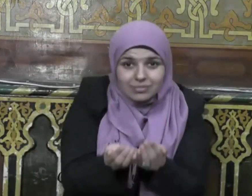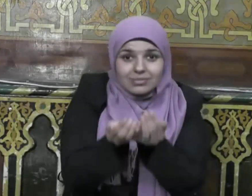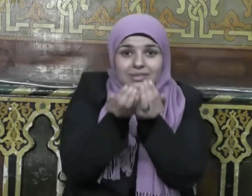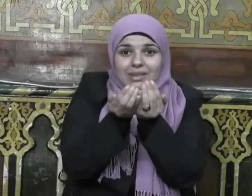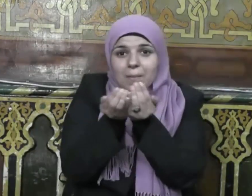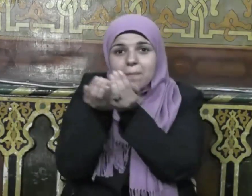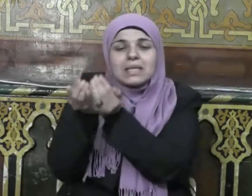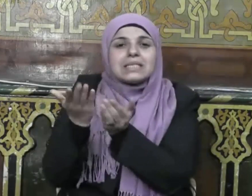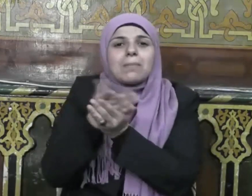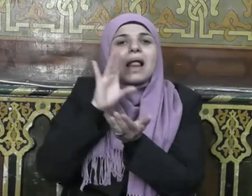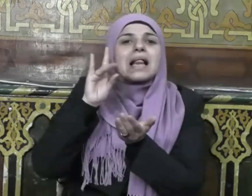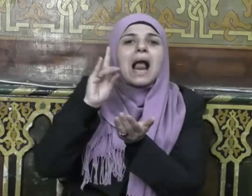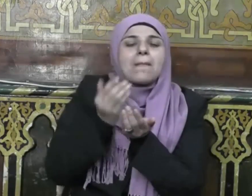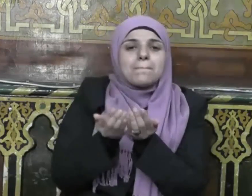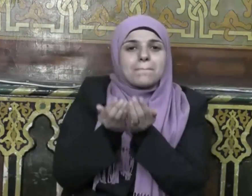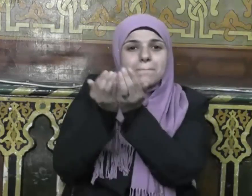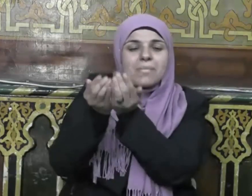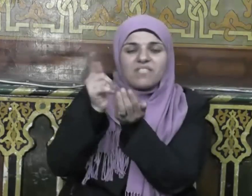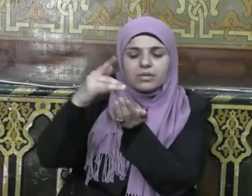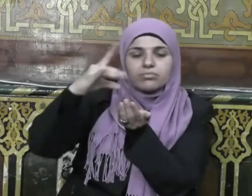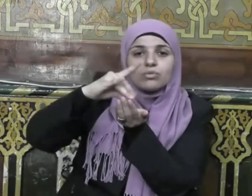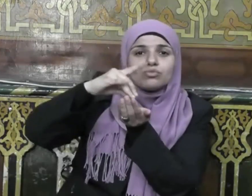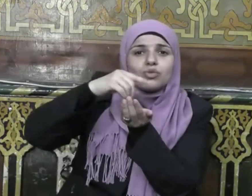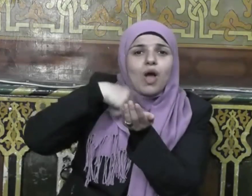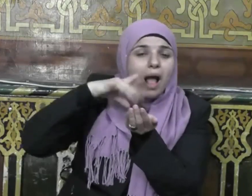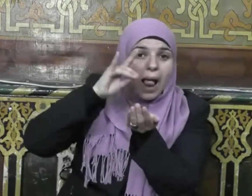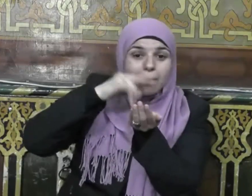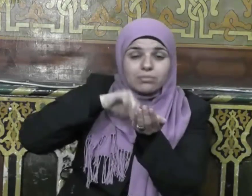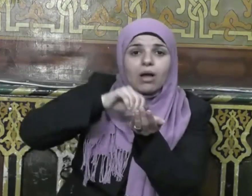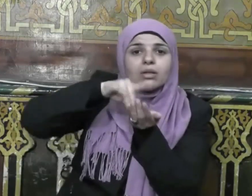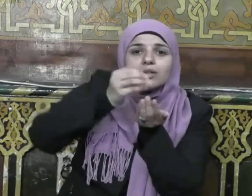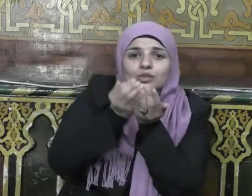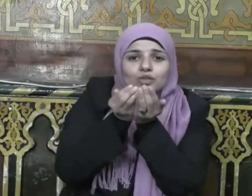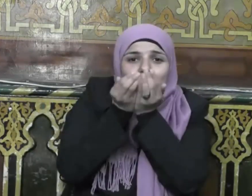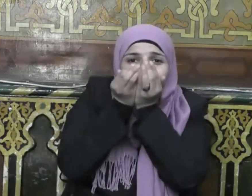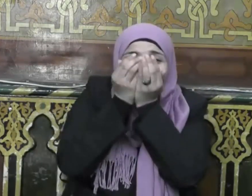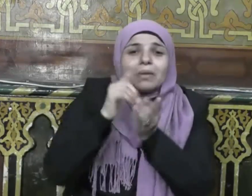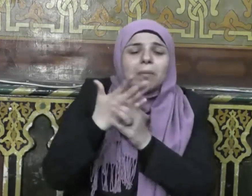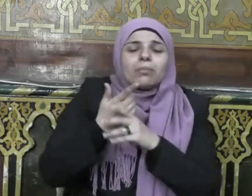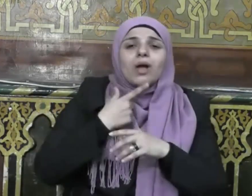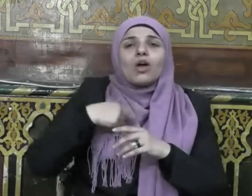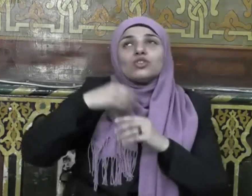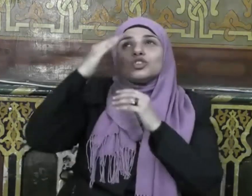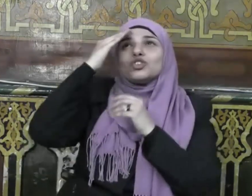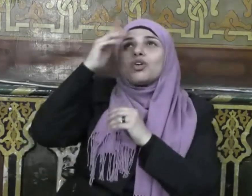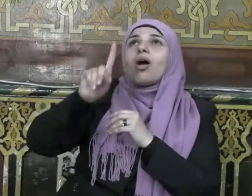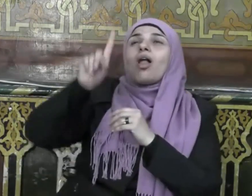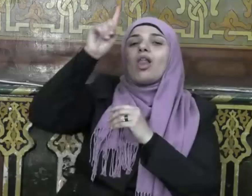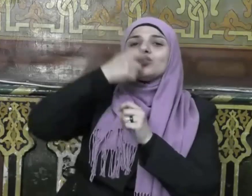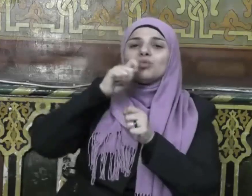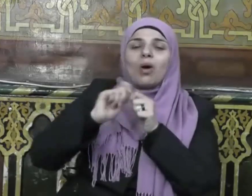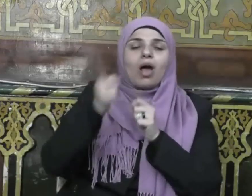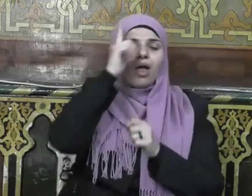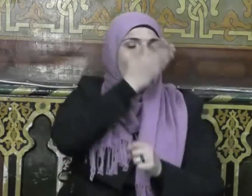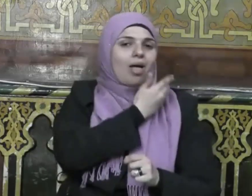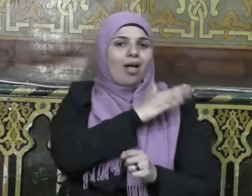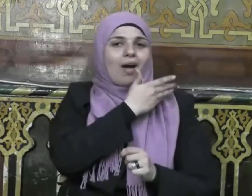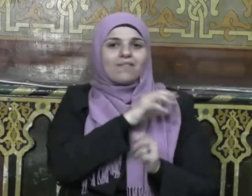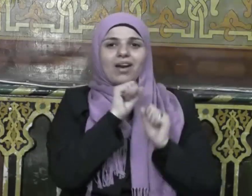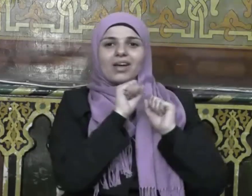ثم أمسكه بفيه حتى رقي فسق الكلب فشكر الله له فغفر له وفي